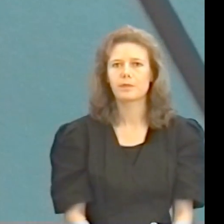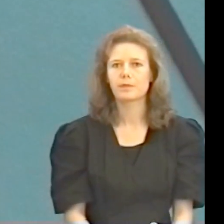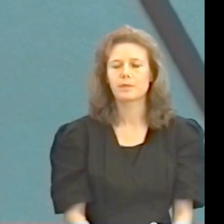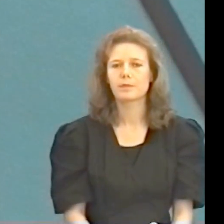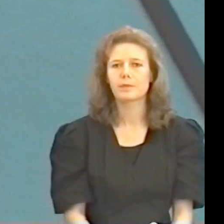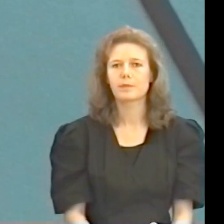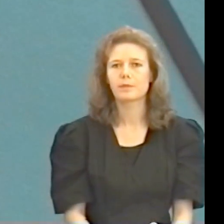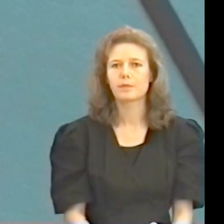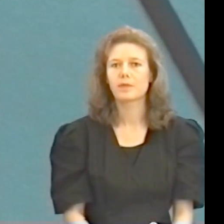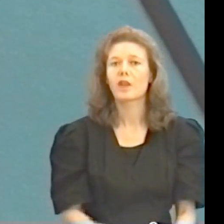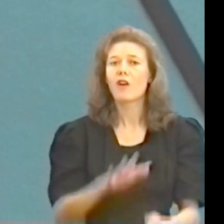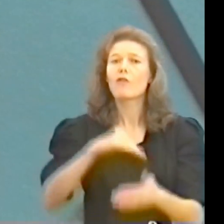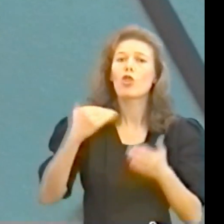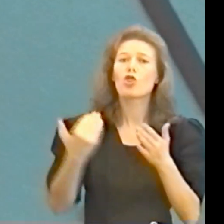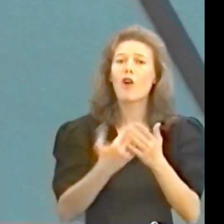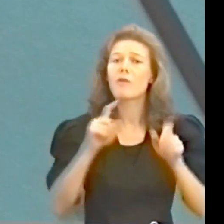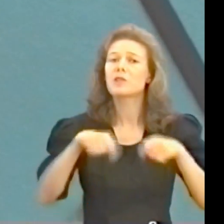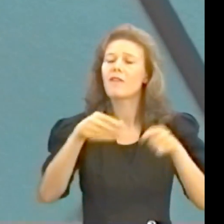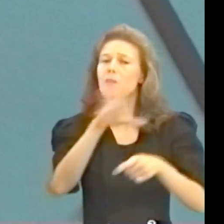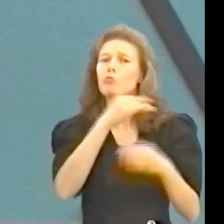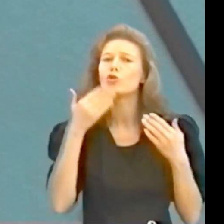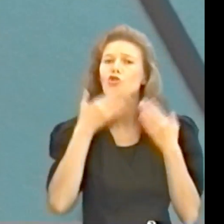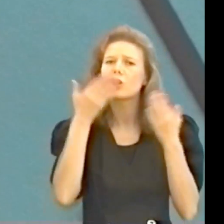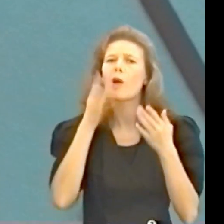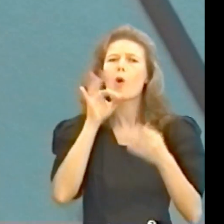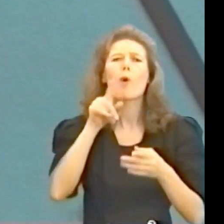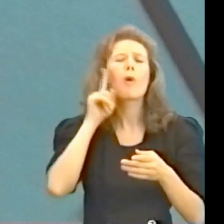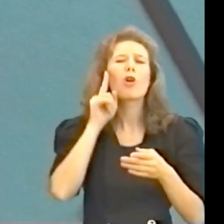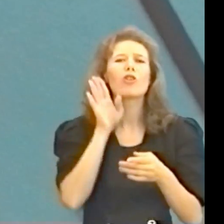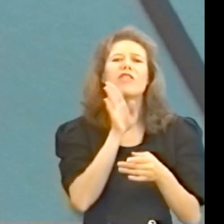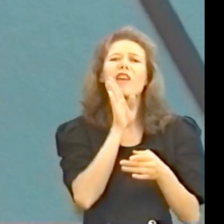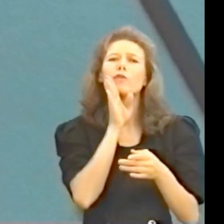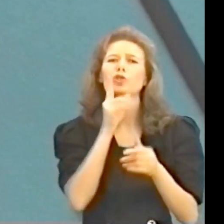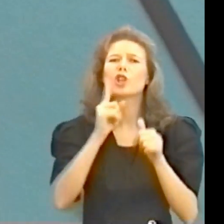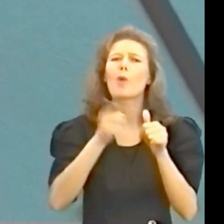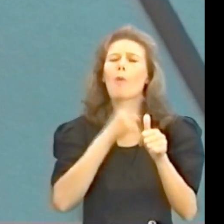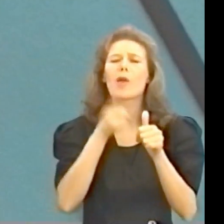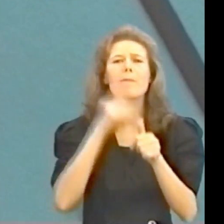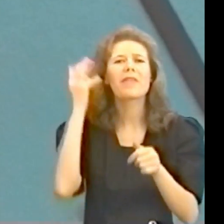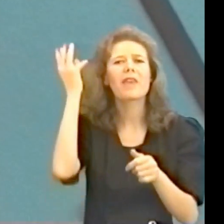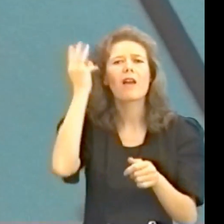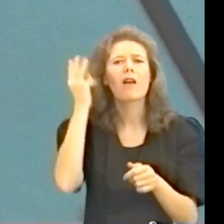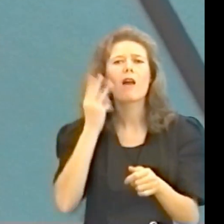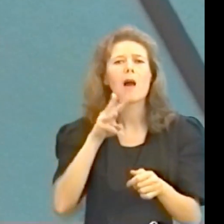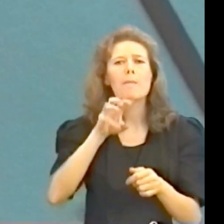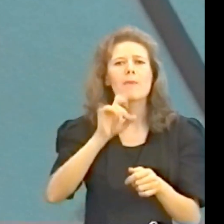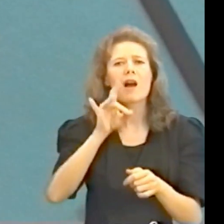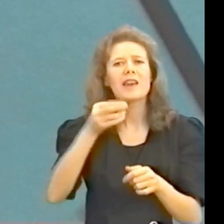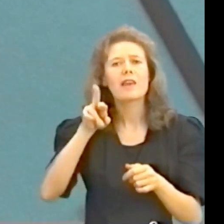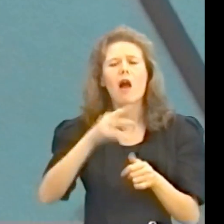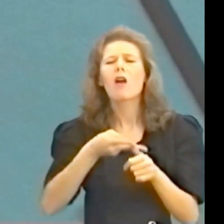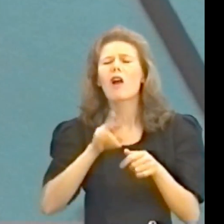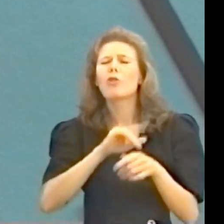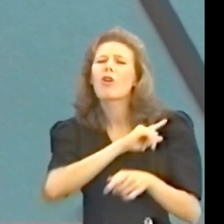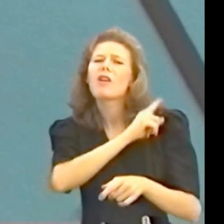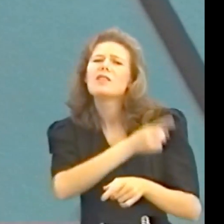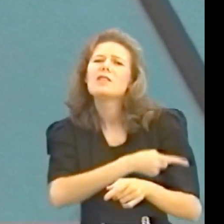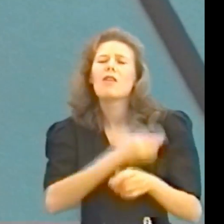в новом завете мы читаем о молодой девушки по имени мария которая сильно любила бога и пыталась